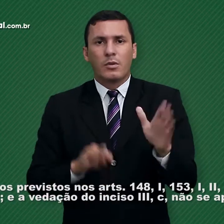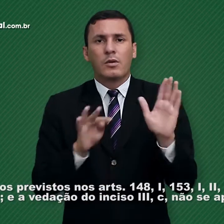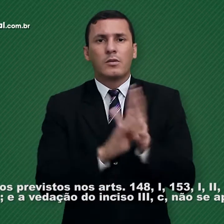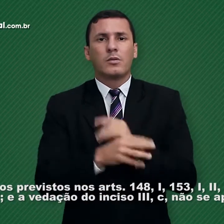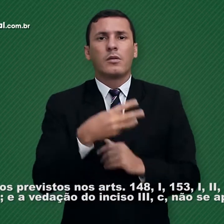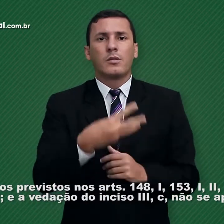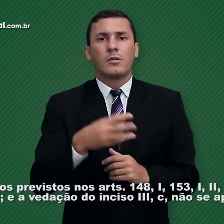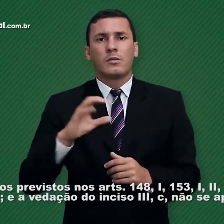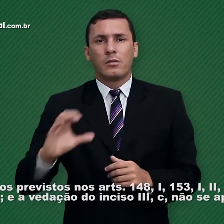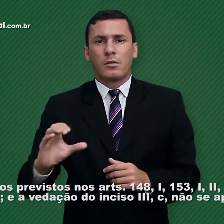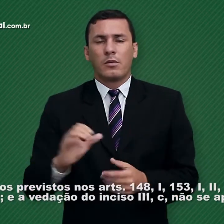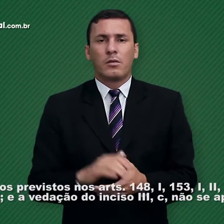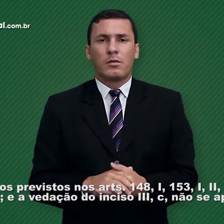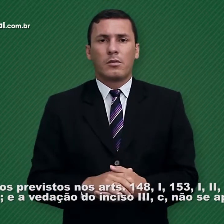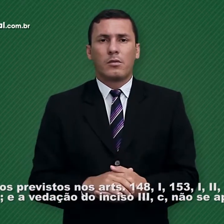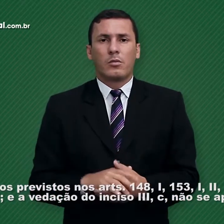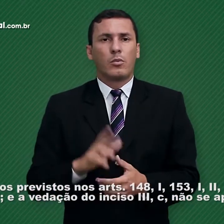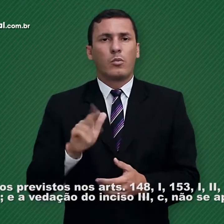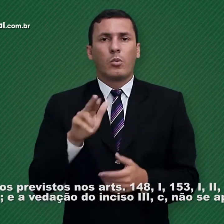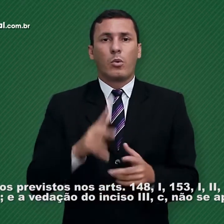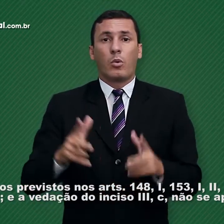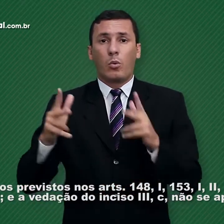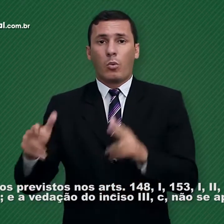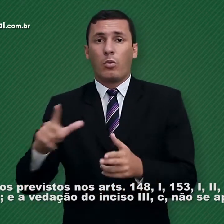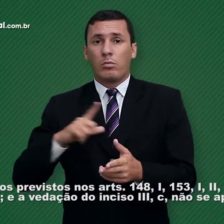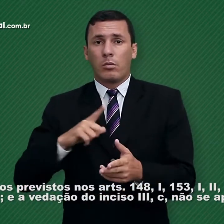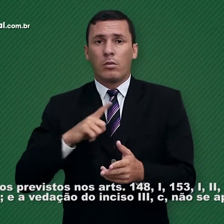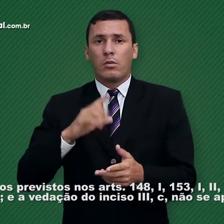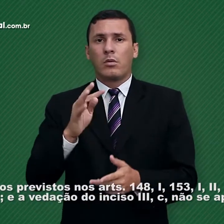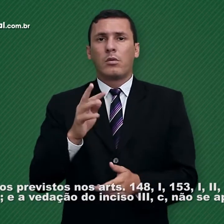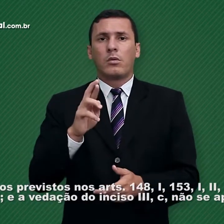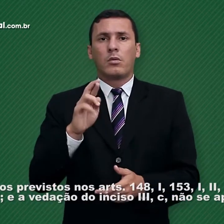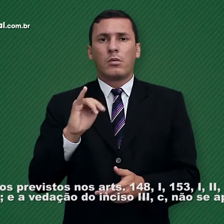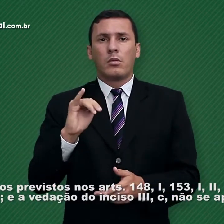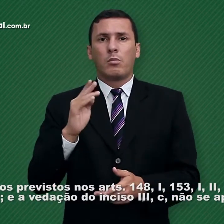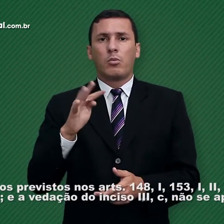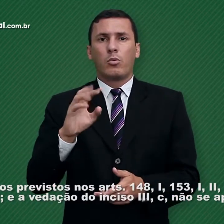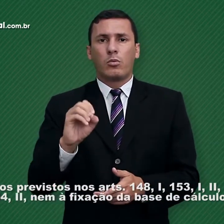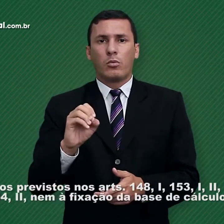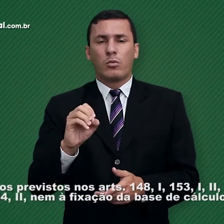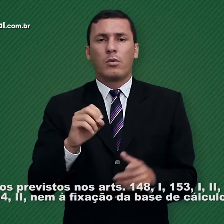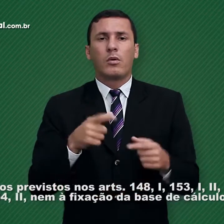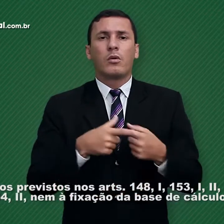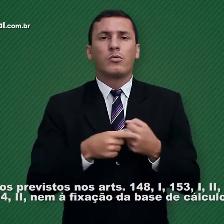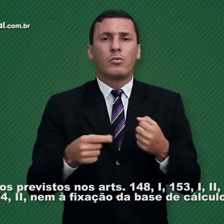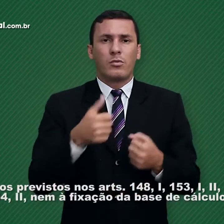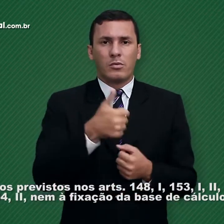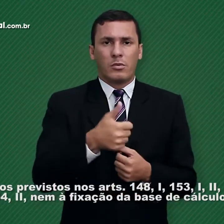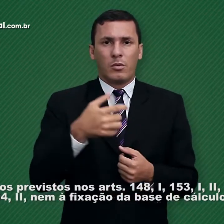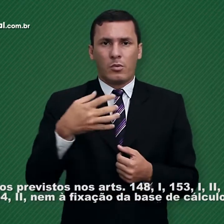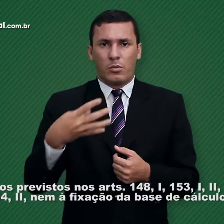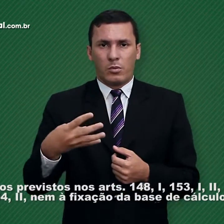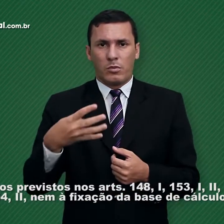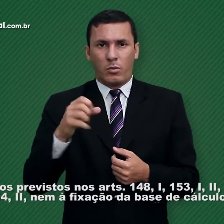E a vedação do inciso 3c não se aplica aos tributos previstos nos artigos